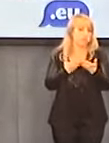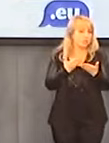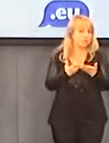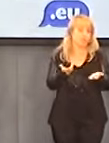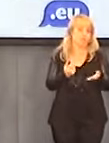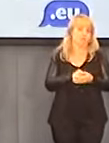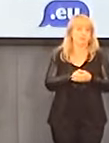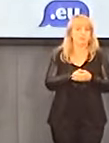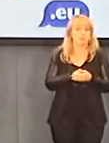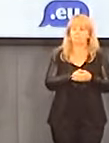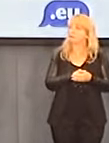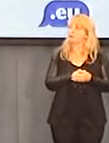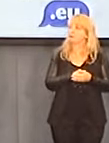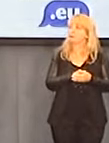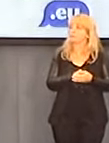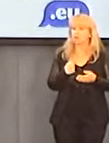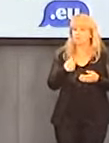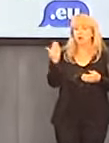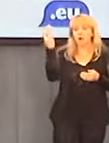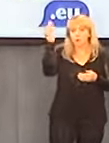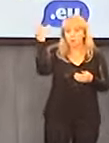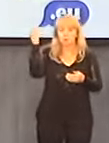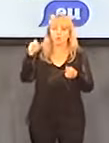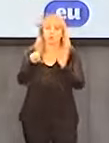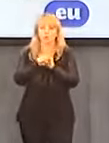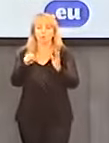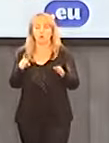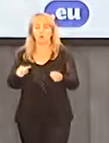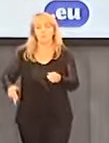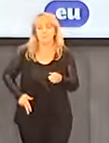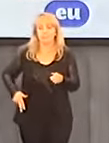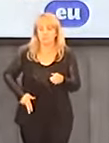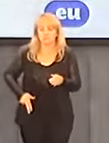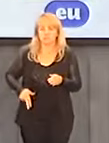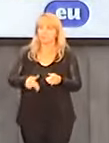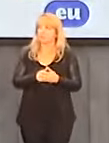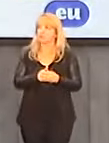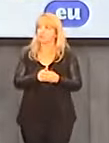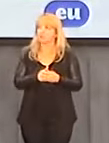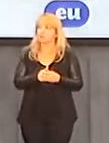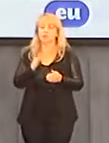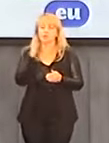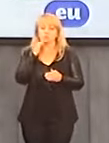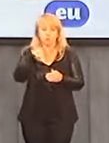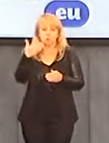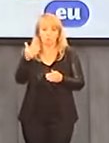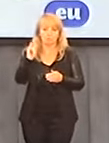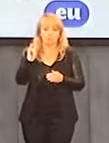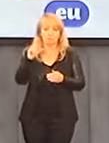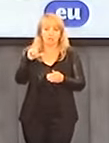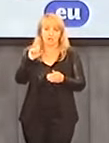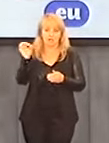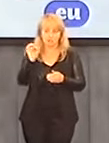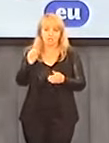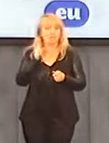właśnie. Ponawiamy apel do Pani Ministry Krystyny Szumilas. O